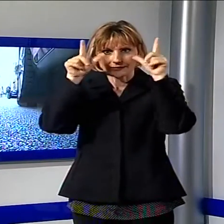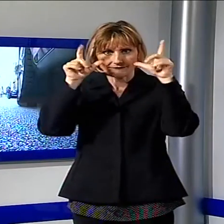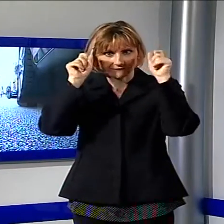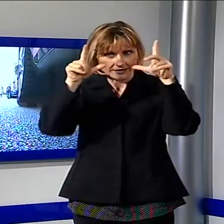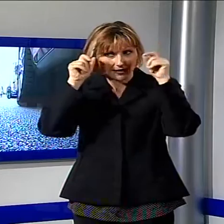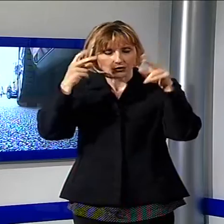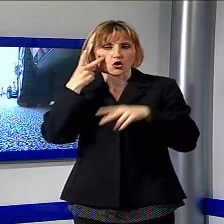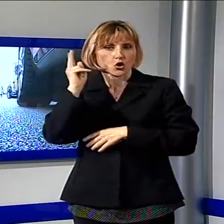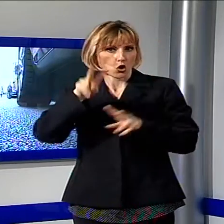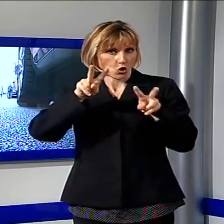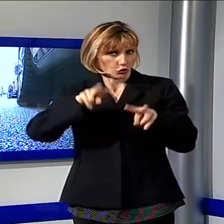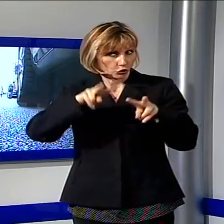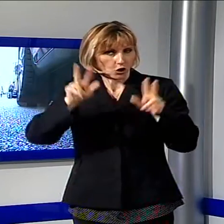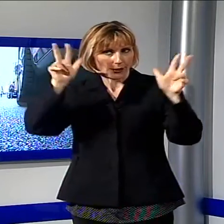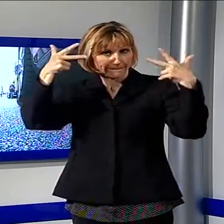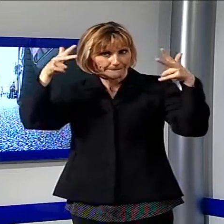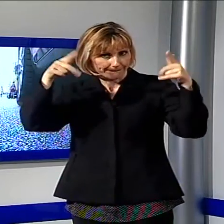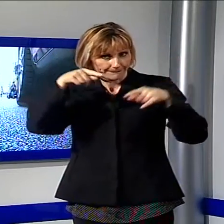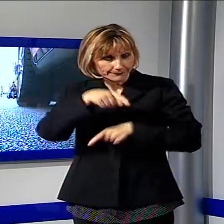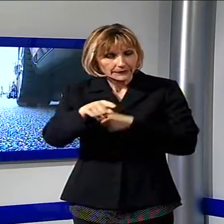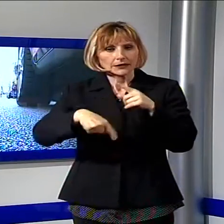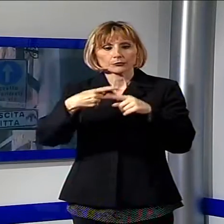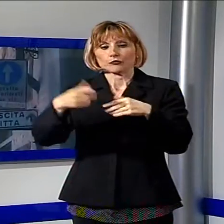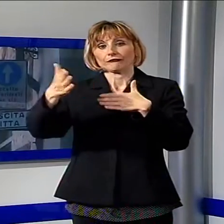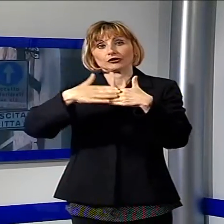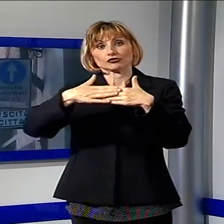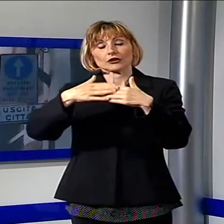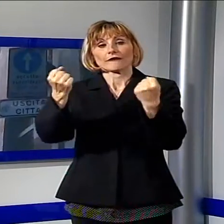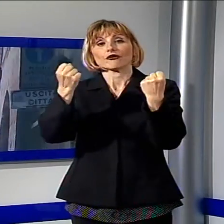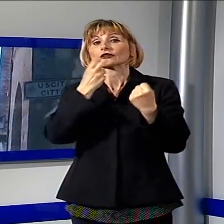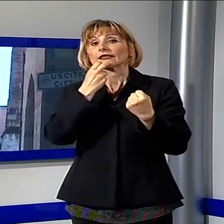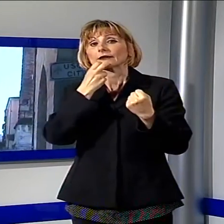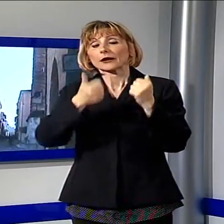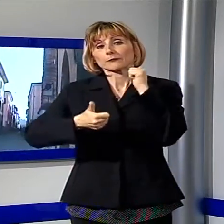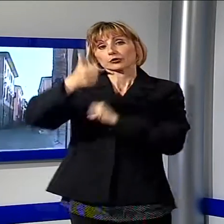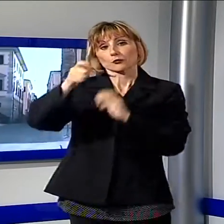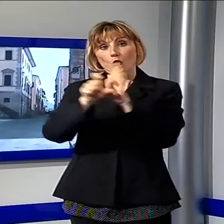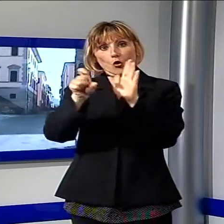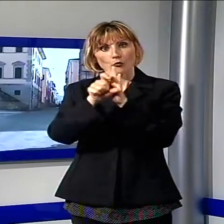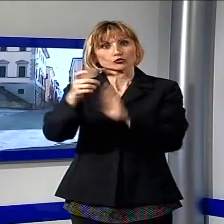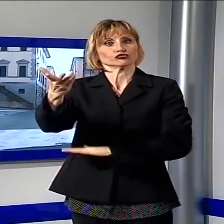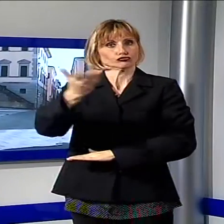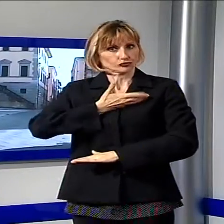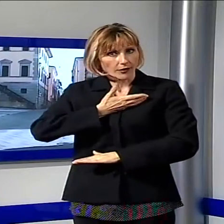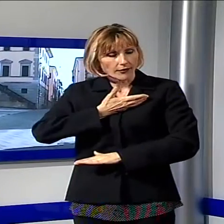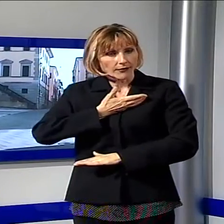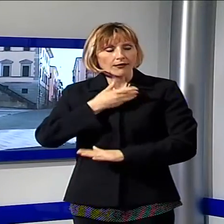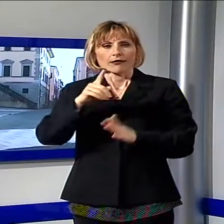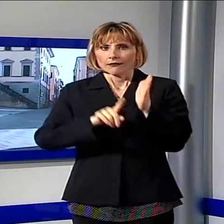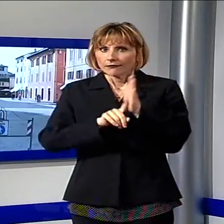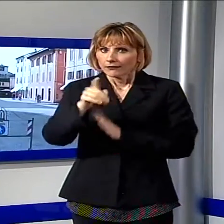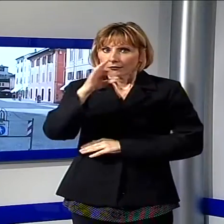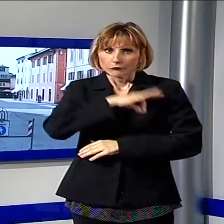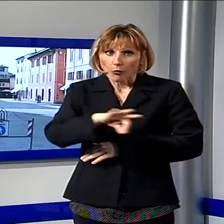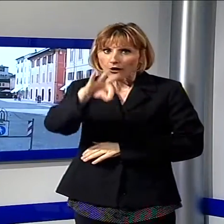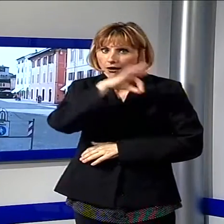non rimanere immortalati dai varchi che nella vicina Forte Remarmi, primo comune in Versilia ad adottarli, sono valsi milioni di euro di